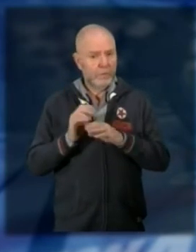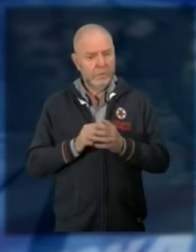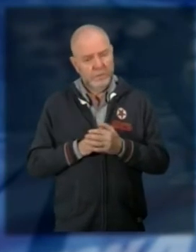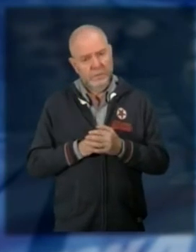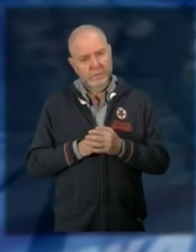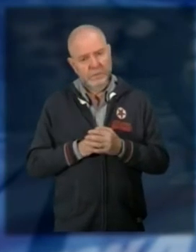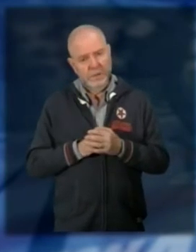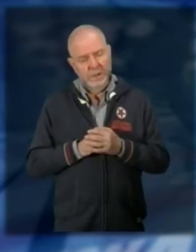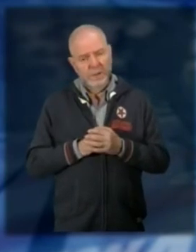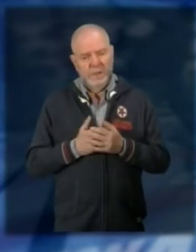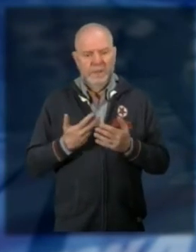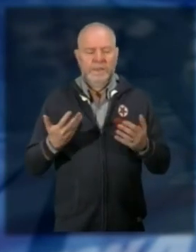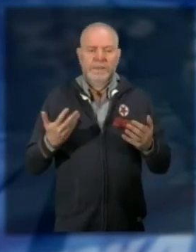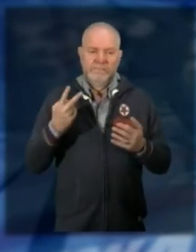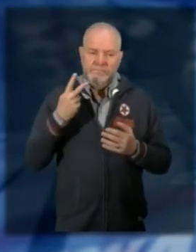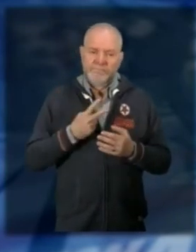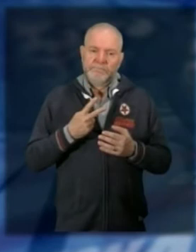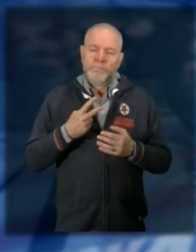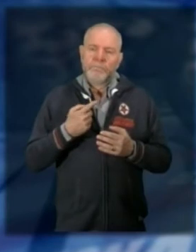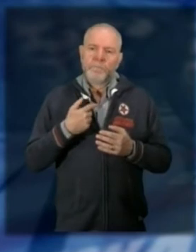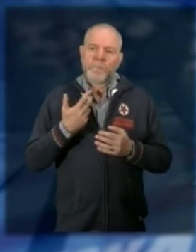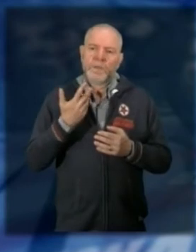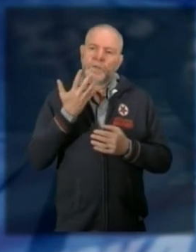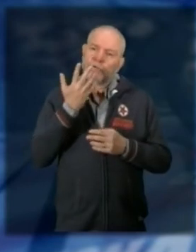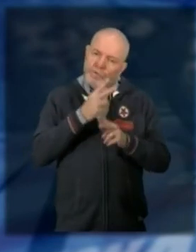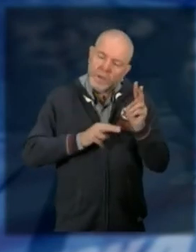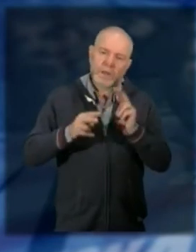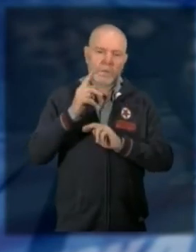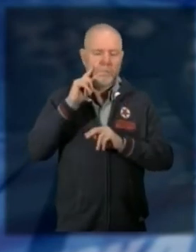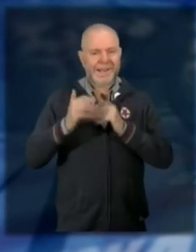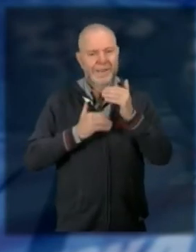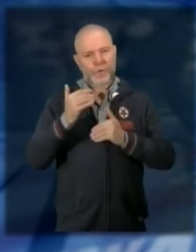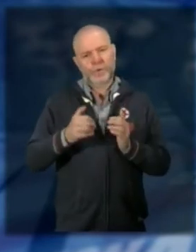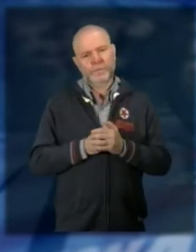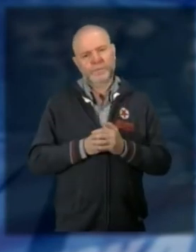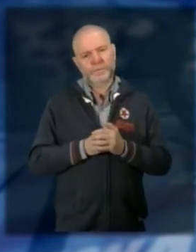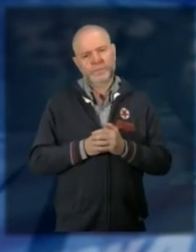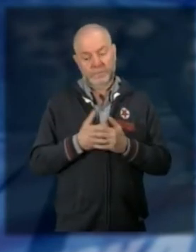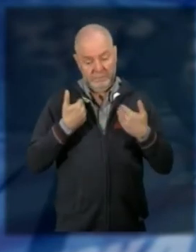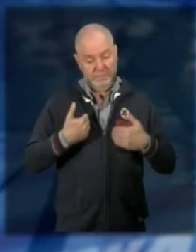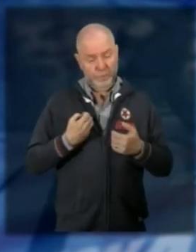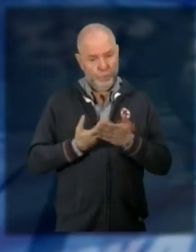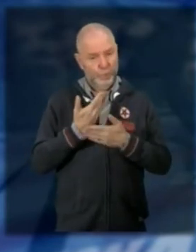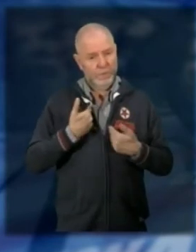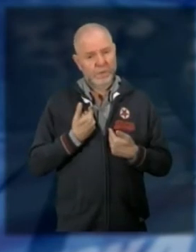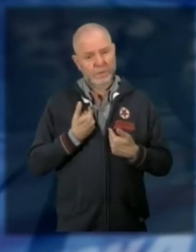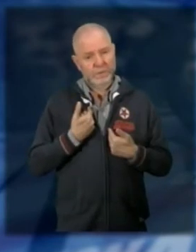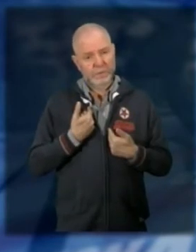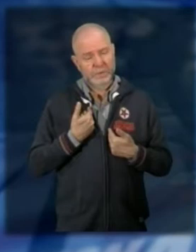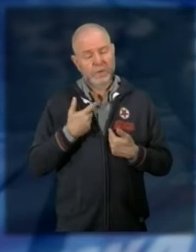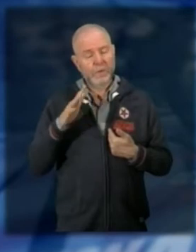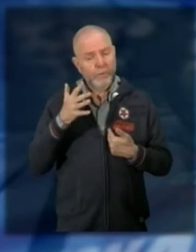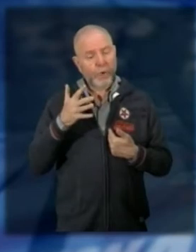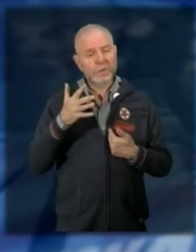vediamo adesso di riuscire a fare il meglio possibile io sento che anche dopo la mia vicenda si stanno un po' svegliando le